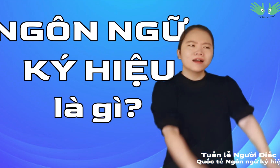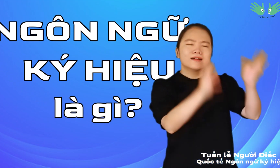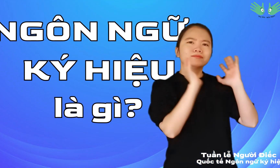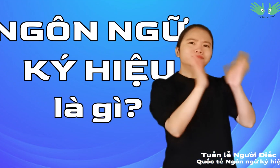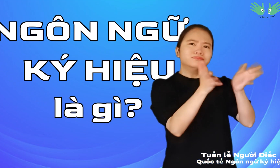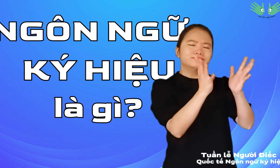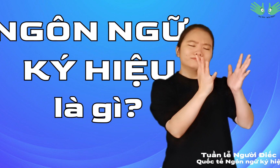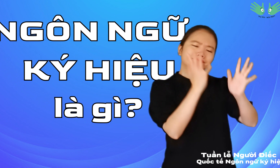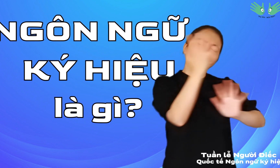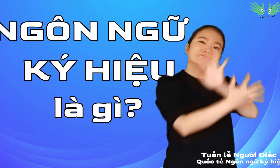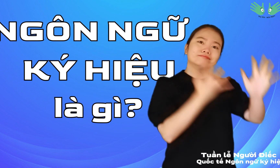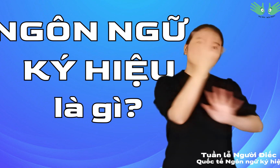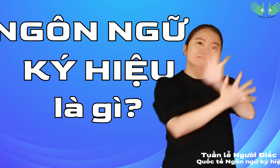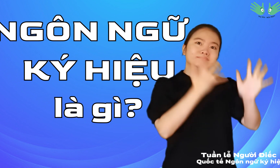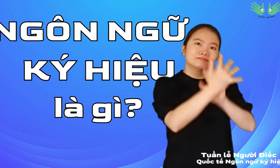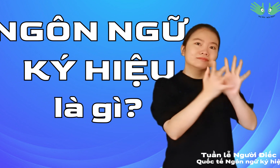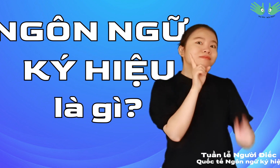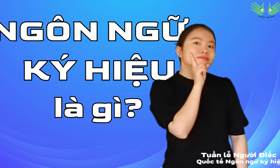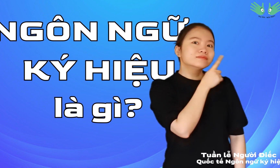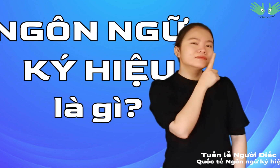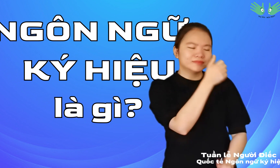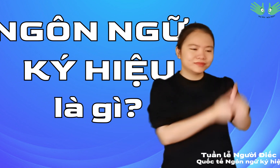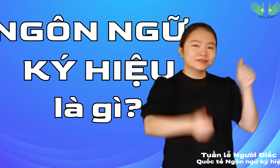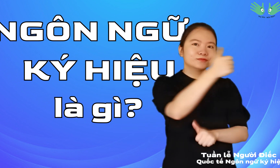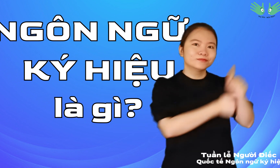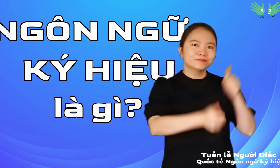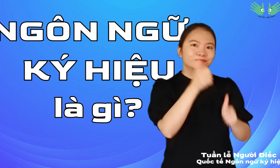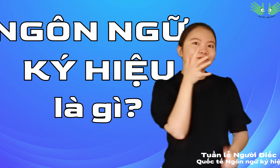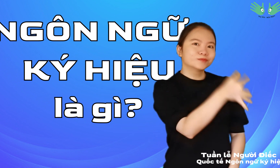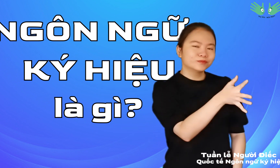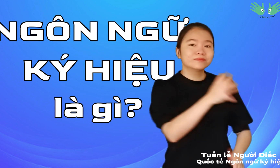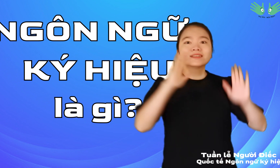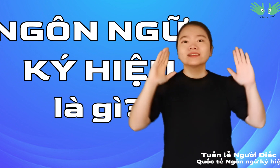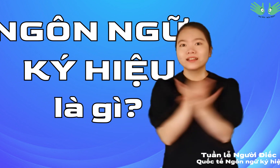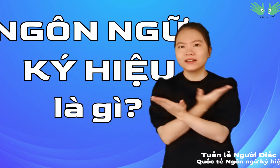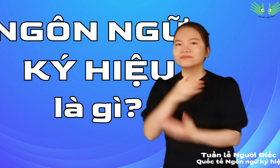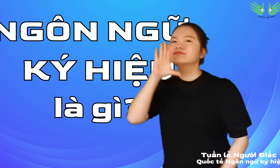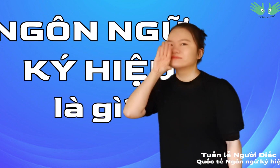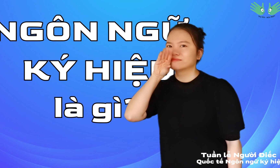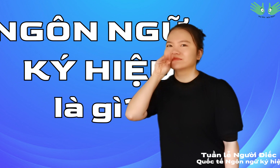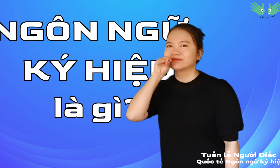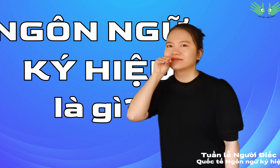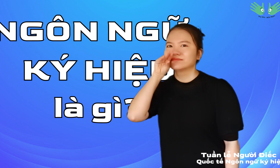Ngôn ngữ ký hiệu là một hệ thống giao tiếp bằng dấu hiệu trực quan được sử dụng bởi người điếc thay cho lời nói